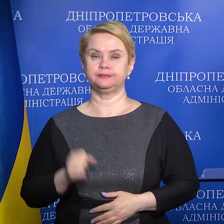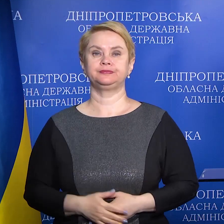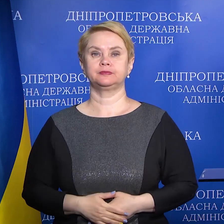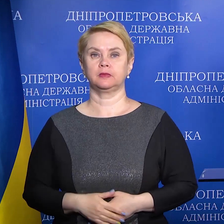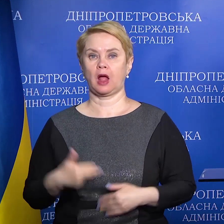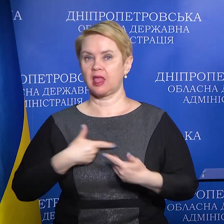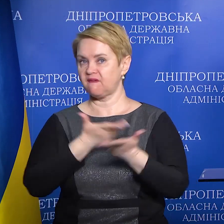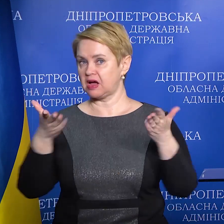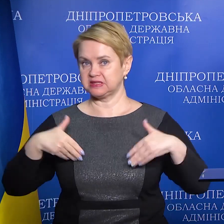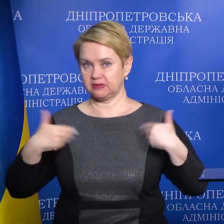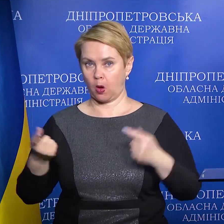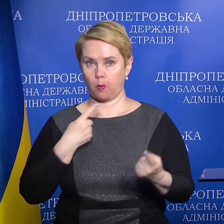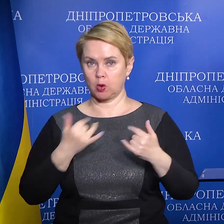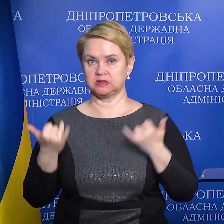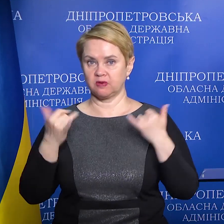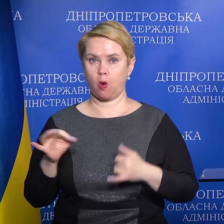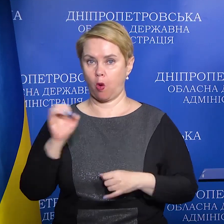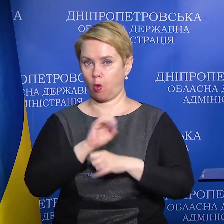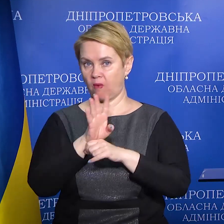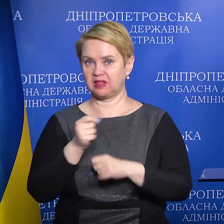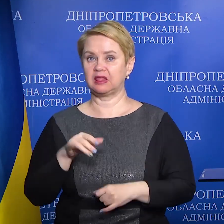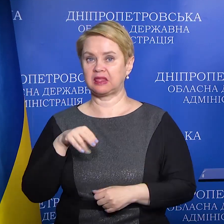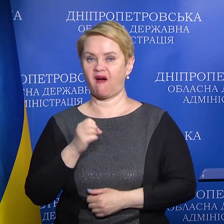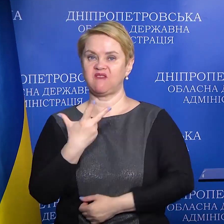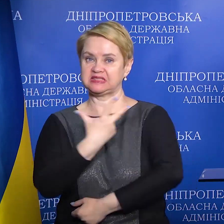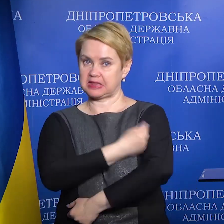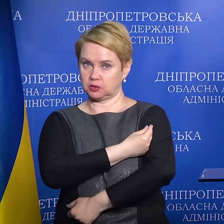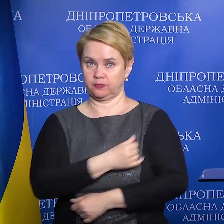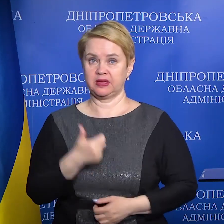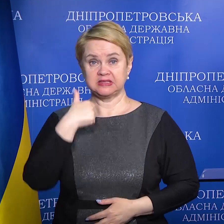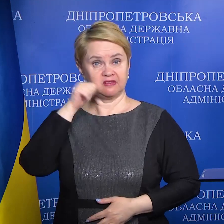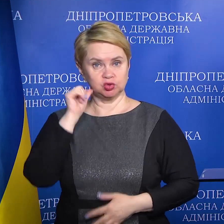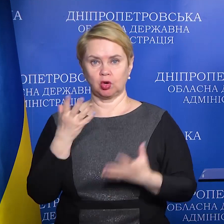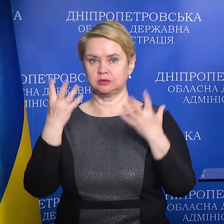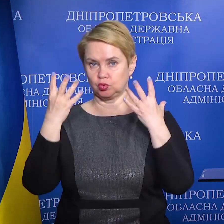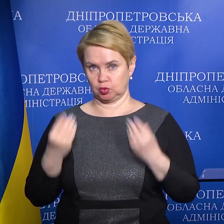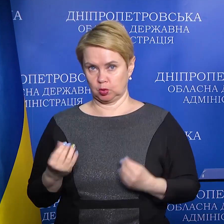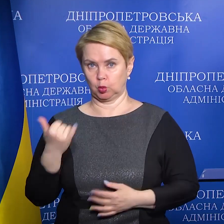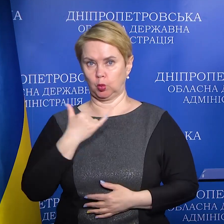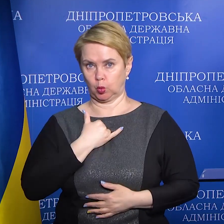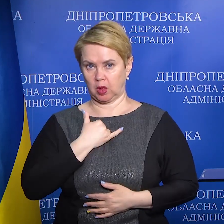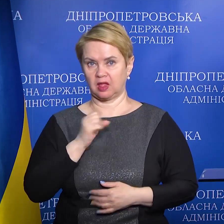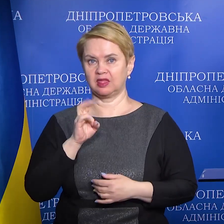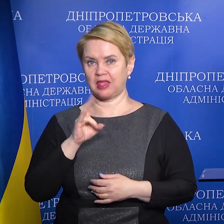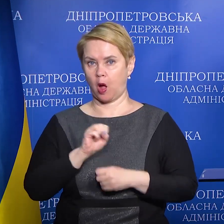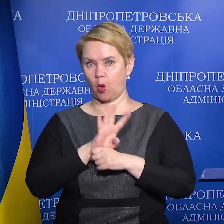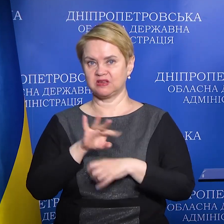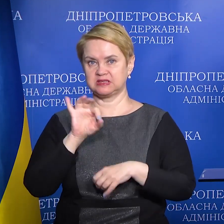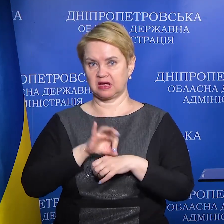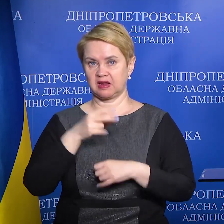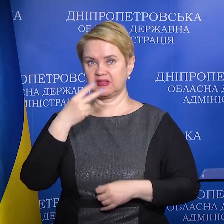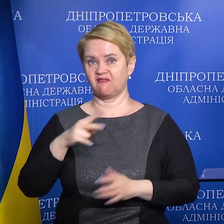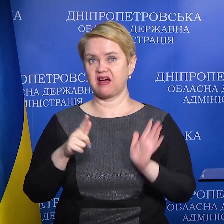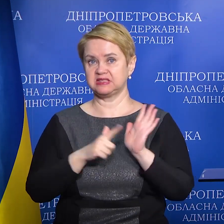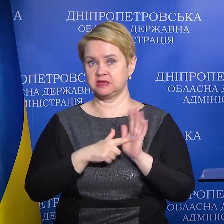Я вас вітаю, поговоримо сьогодні про ковід та вакцинацію. За вчорашній день у нас на ковід захворіло